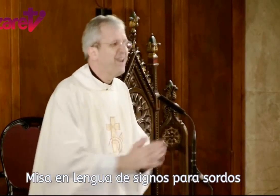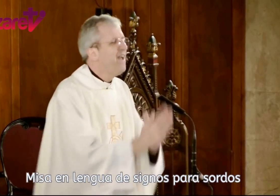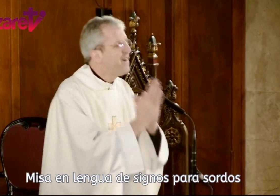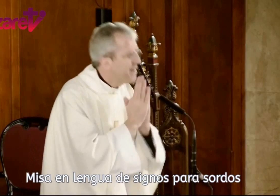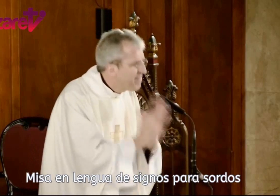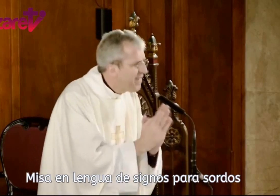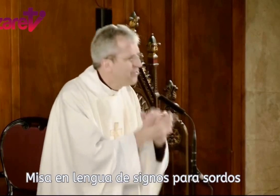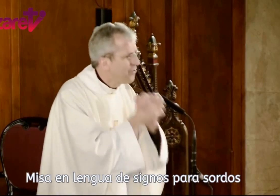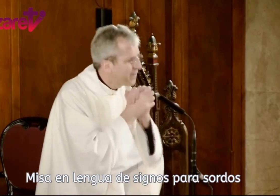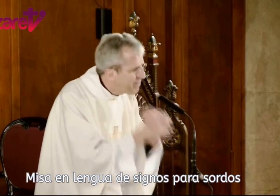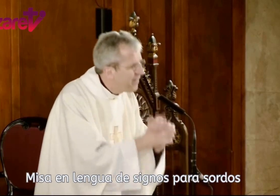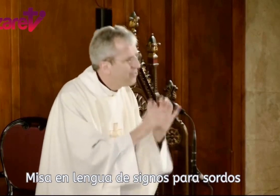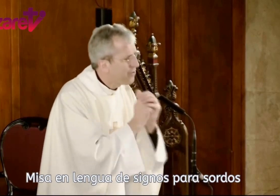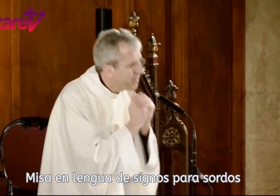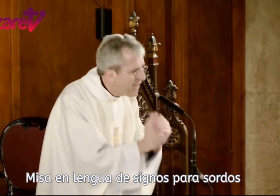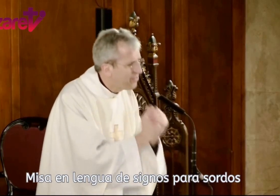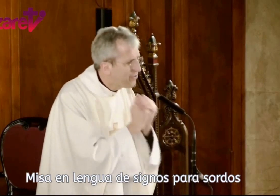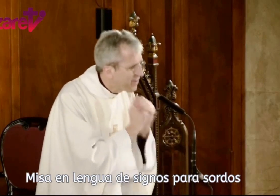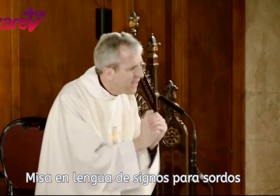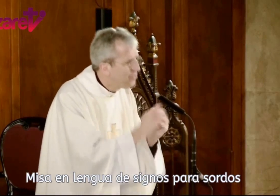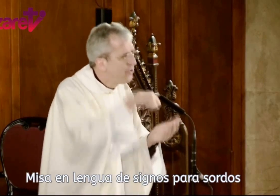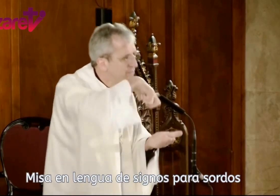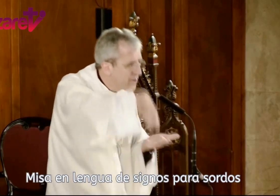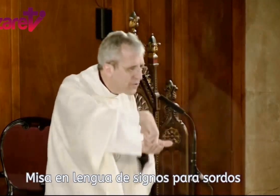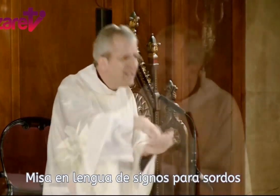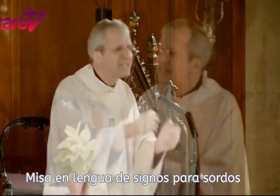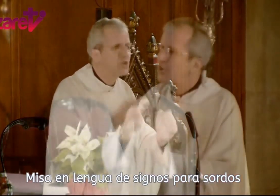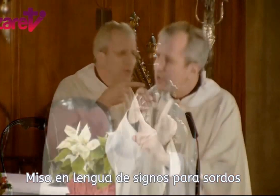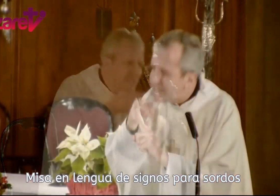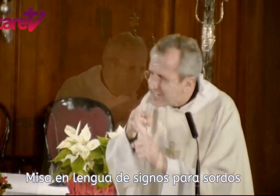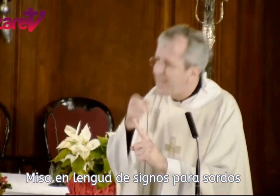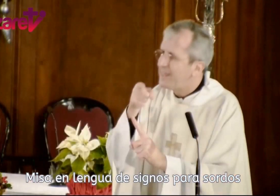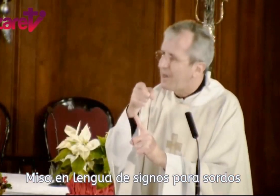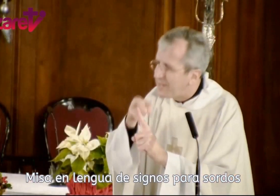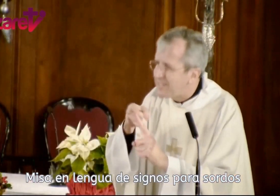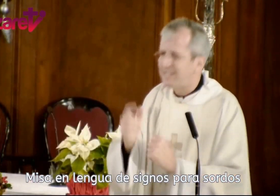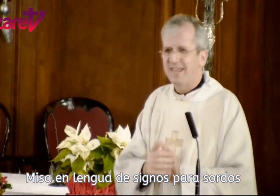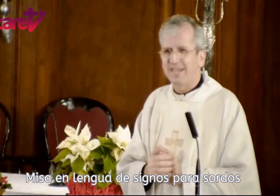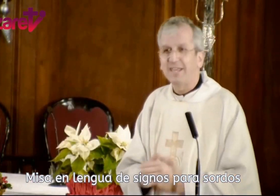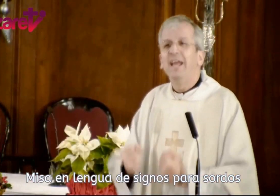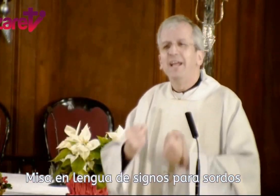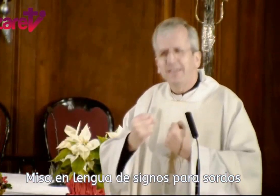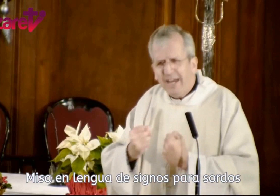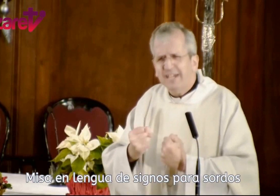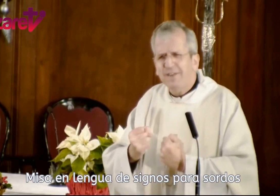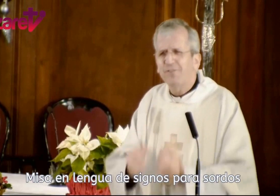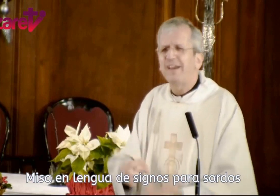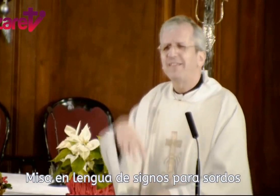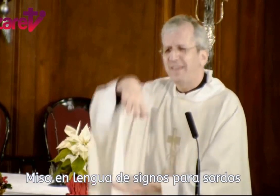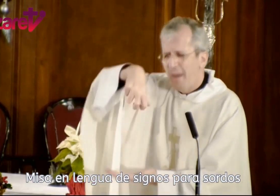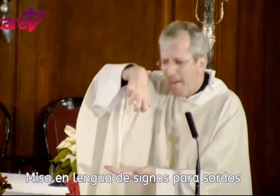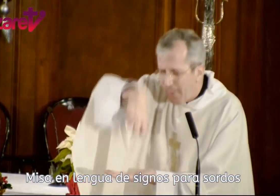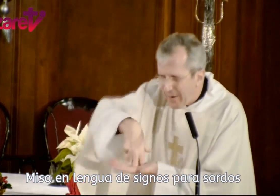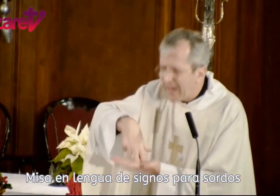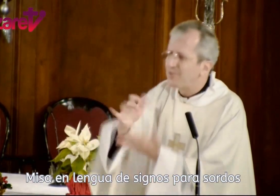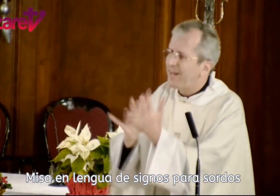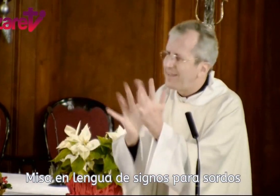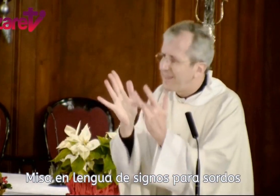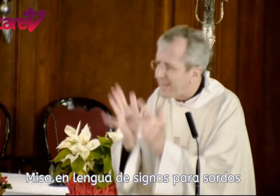es decir, rezando, rezando, rezando, rezando, de rodillas con insistencia, con insistencia, decir, tener esa fortaleza de ponernos delante de